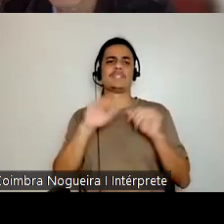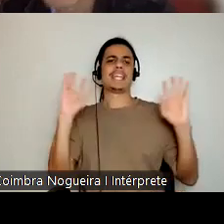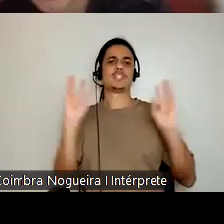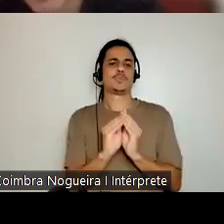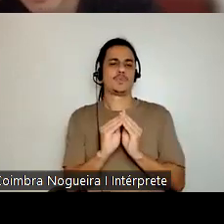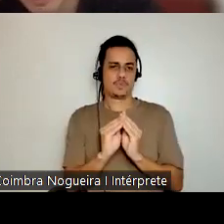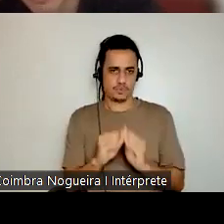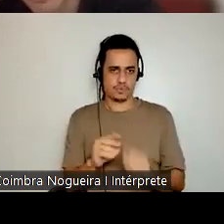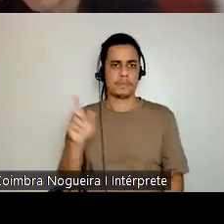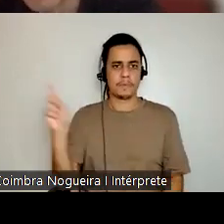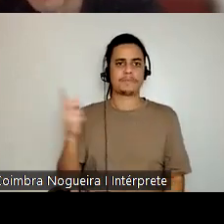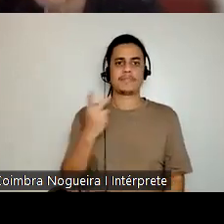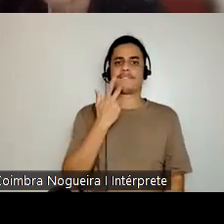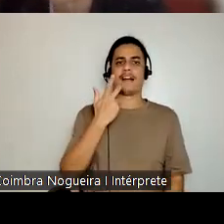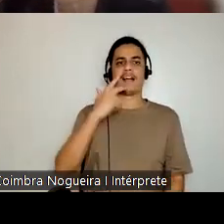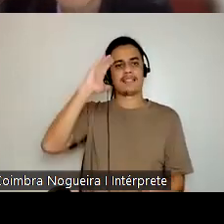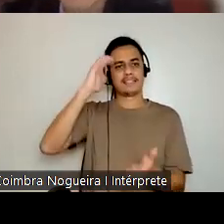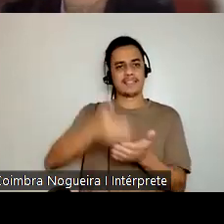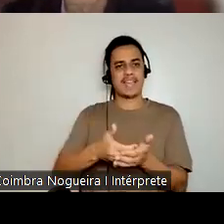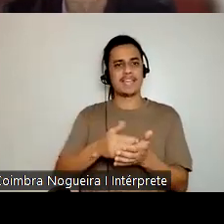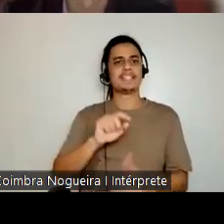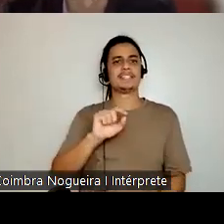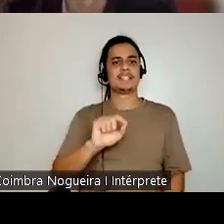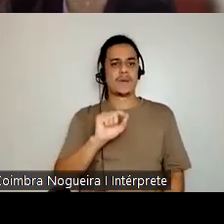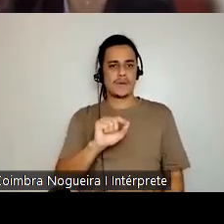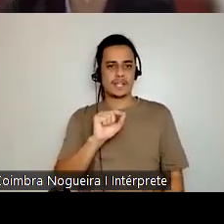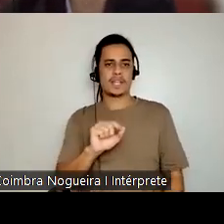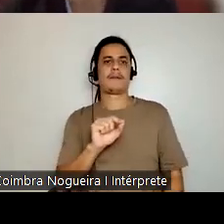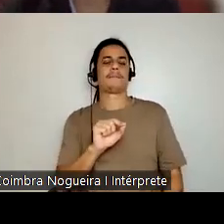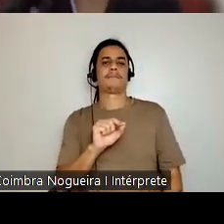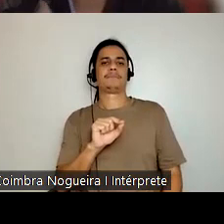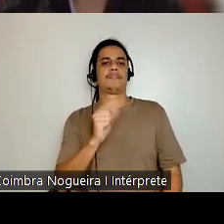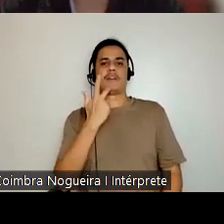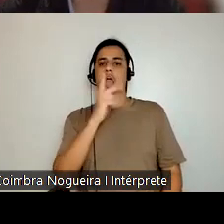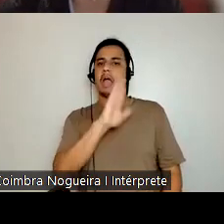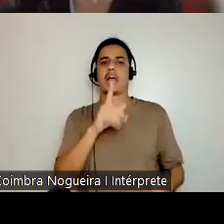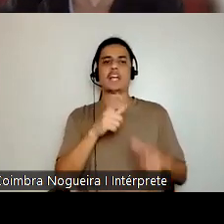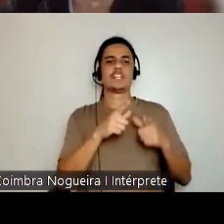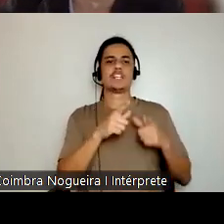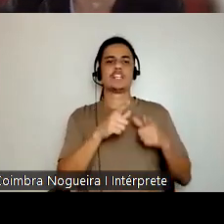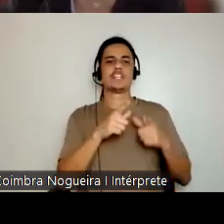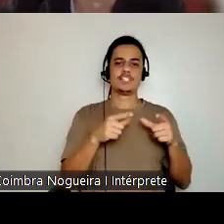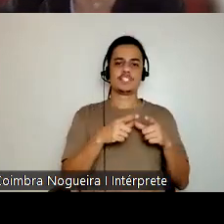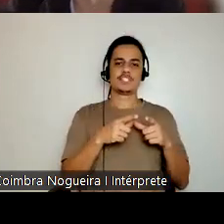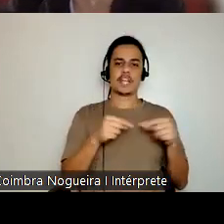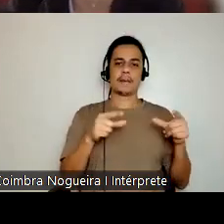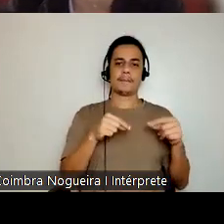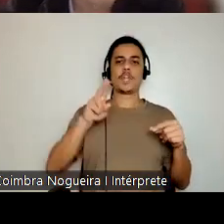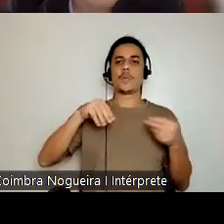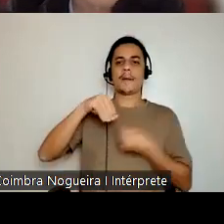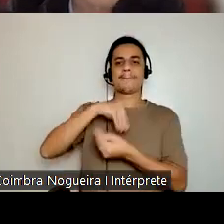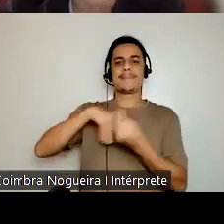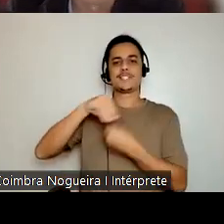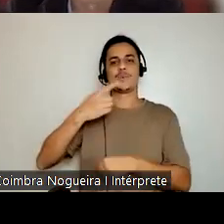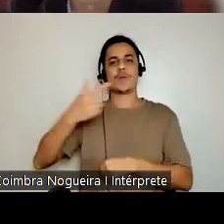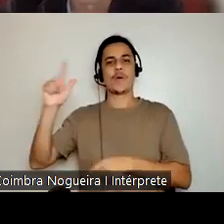inassimilabilidade é do Oliveira Vianna, que diz que os japoneses não se misturam com outros povos,